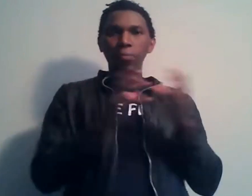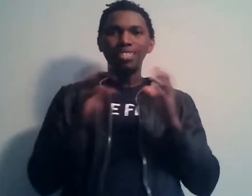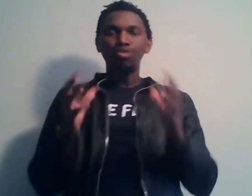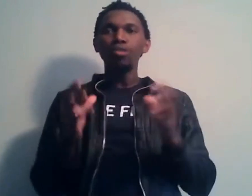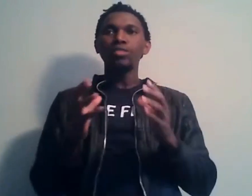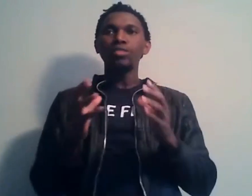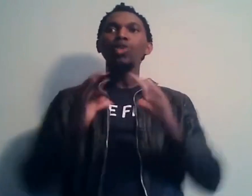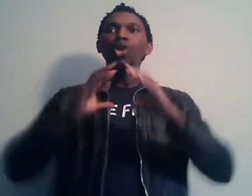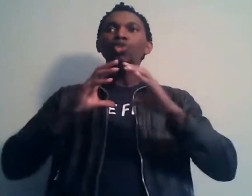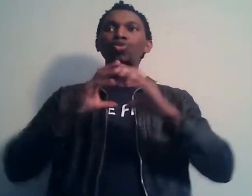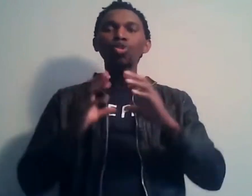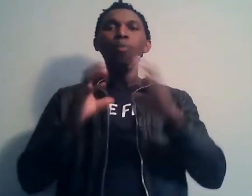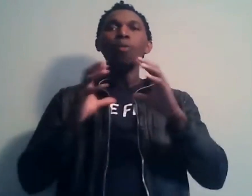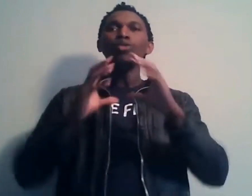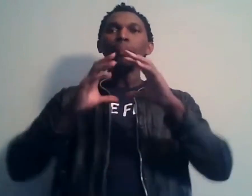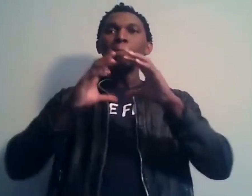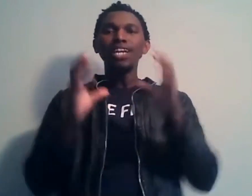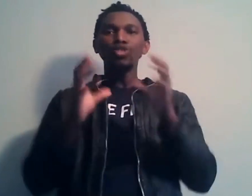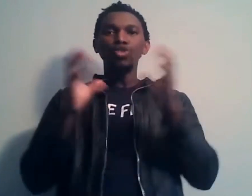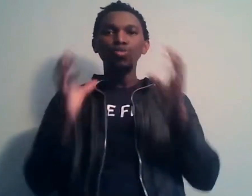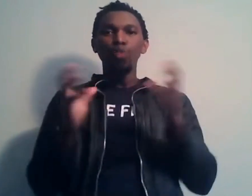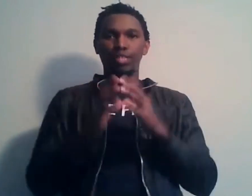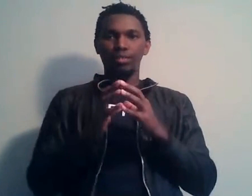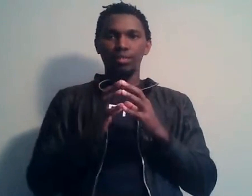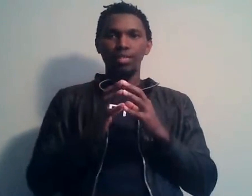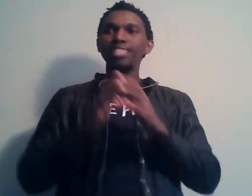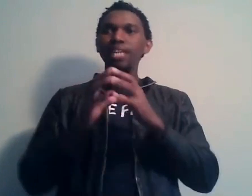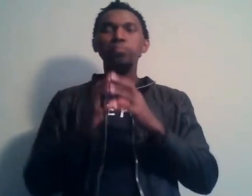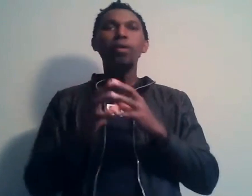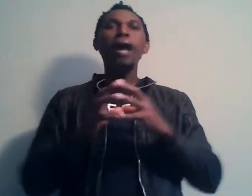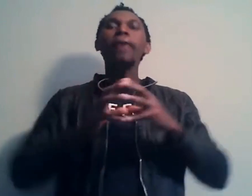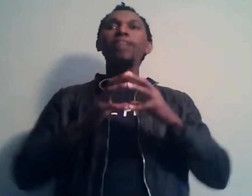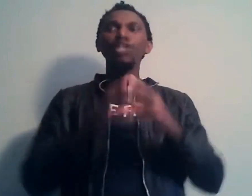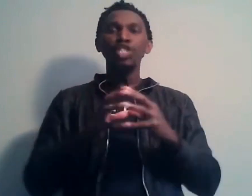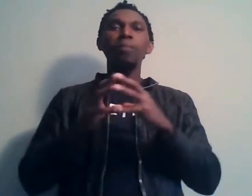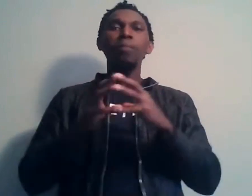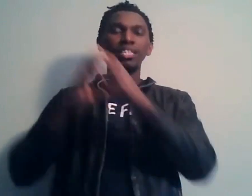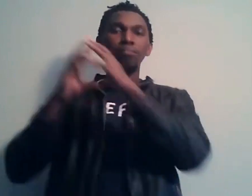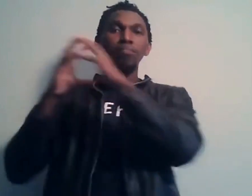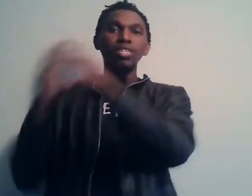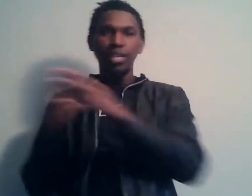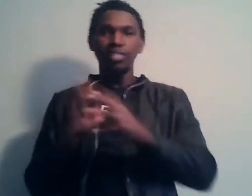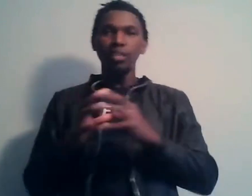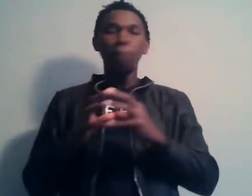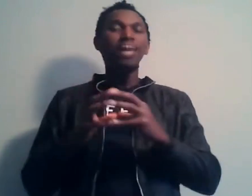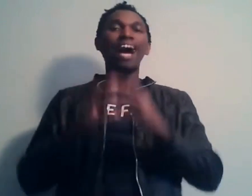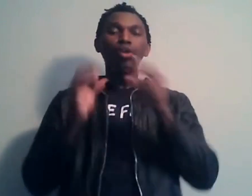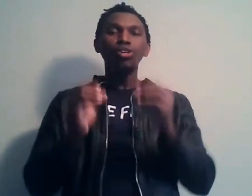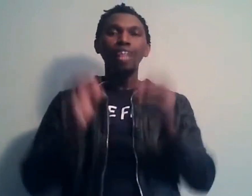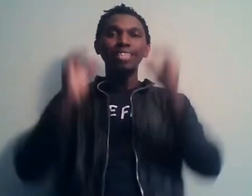passe actuellement, c'est que tout le monde mélange tout en fait. La diaspora est mélangée même avec médiocrité alors que la